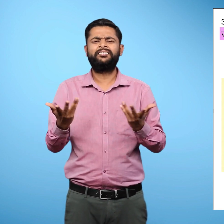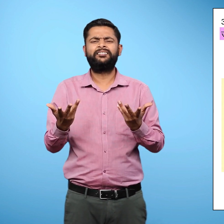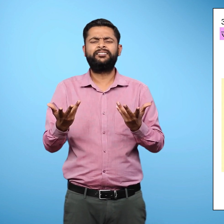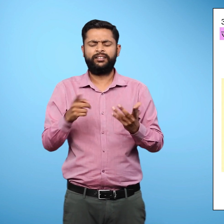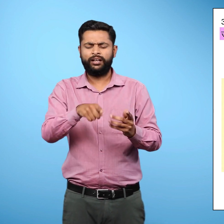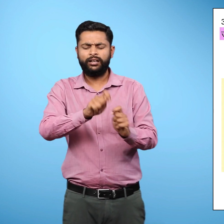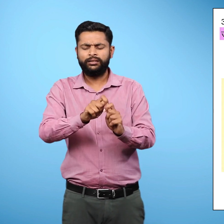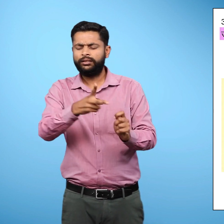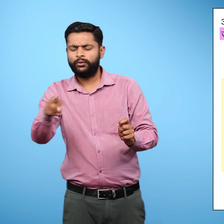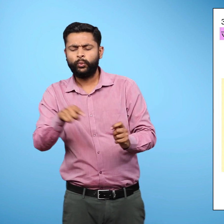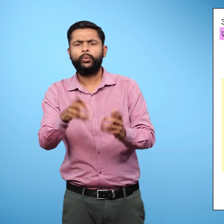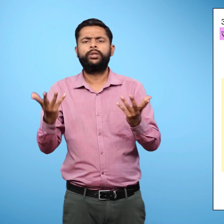किस कार्य के लिए हो रहा है?